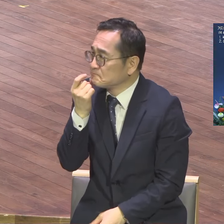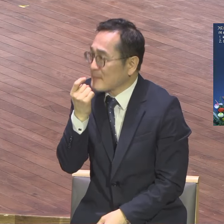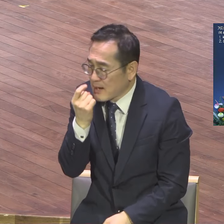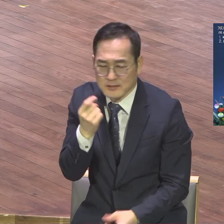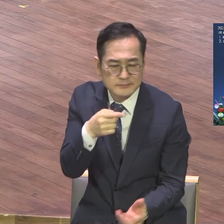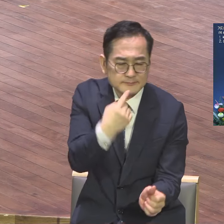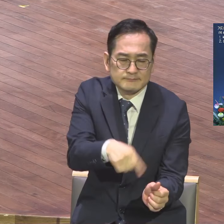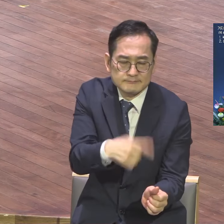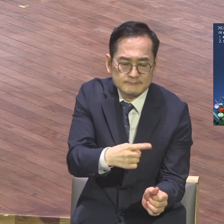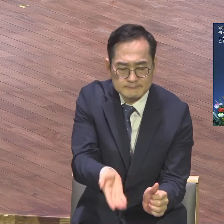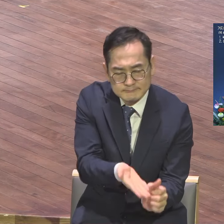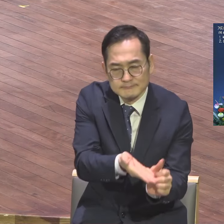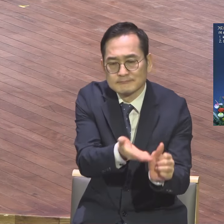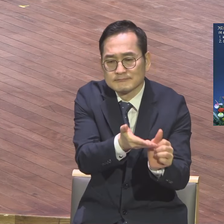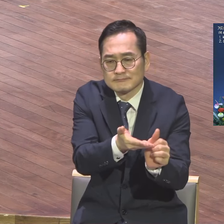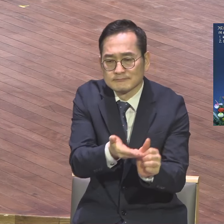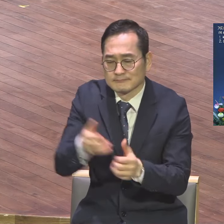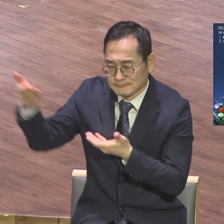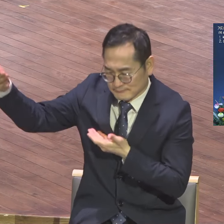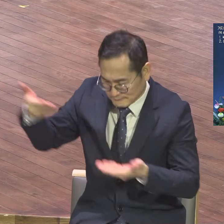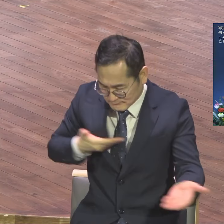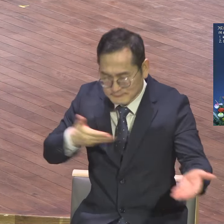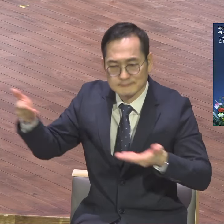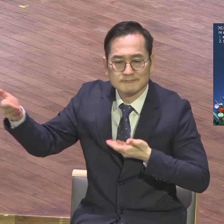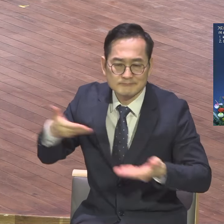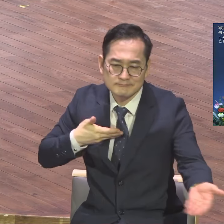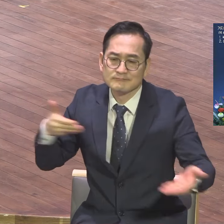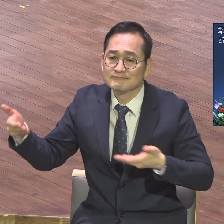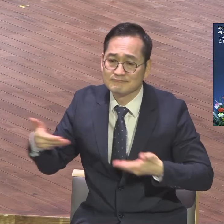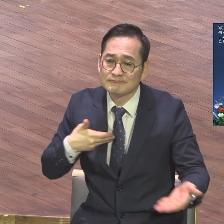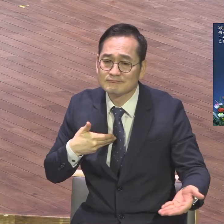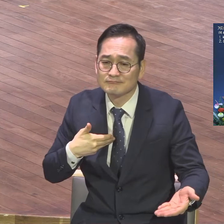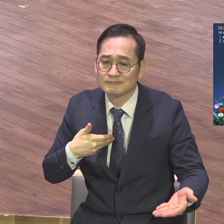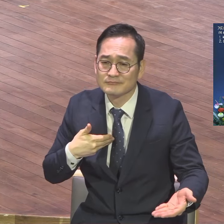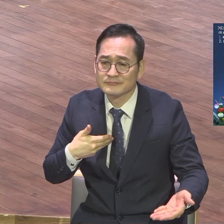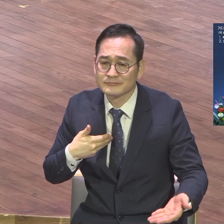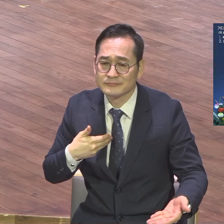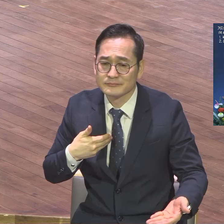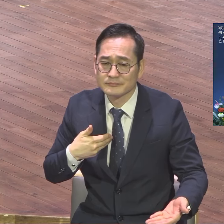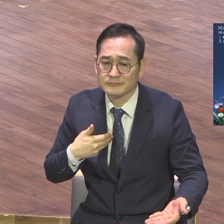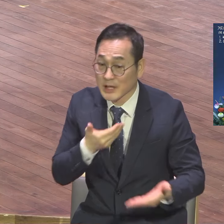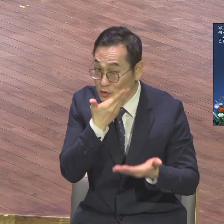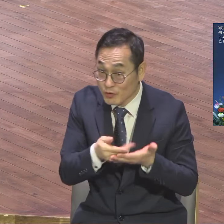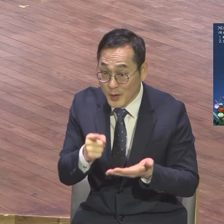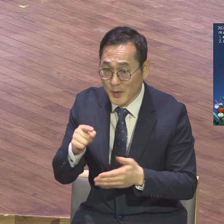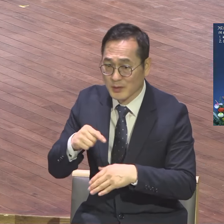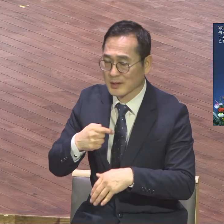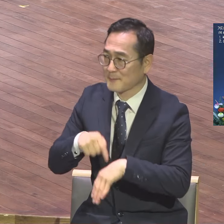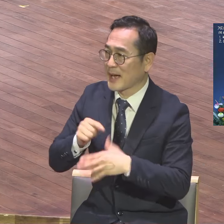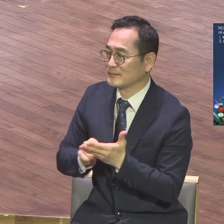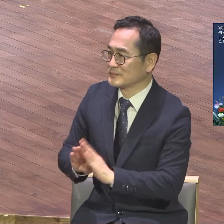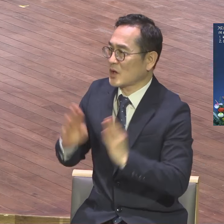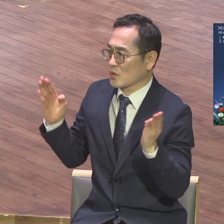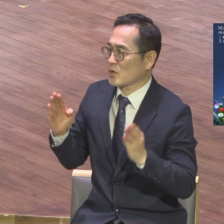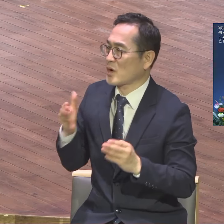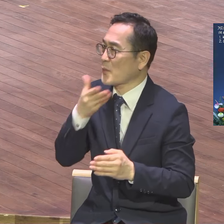수준까지 여러분 마음만 열면 돼요. 왜 그래서 여러분 제자가 있어야 돼요. 교회 나와도